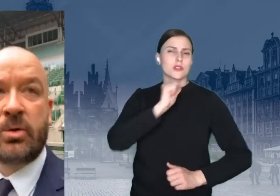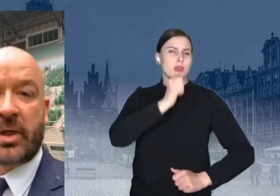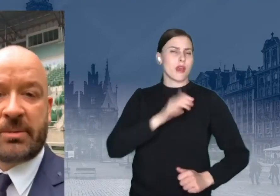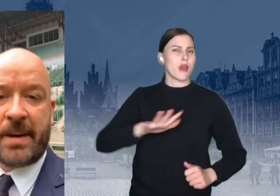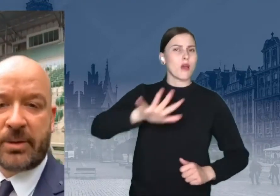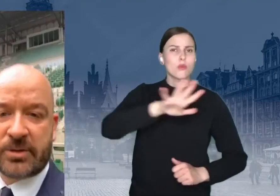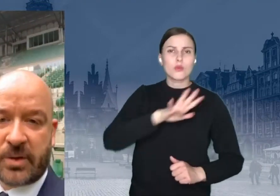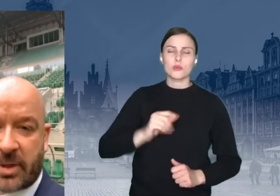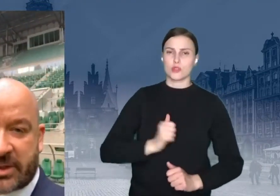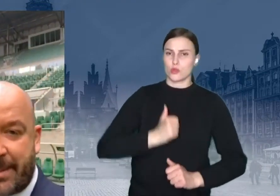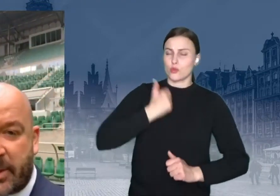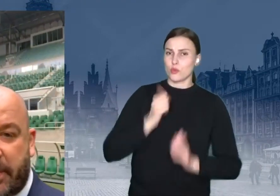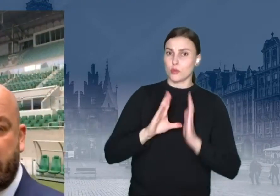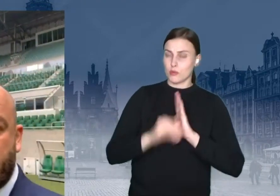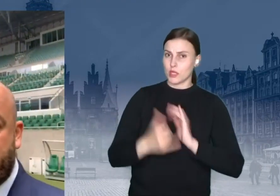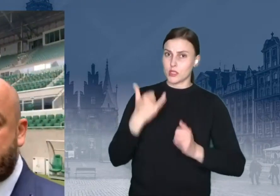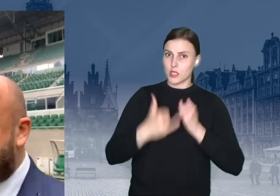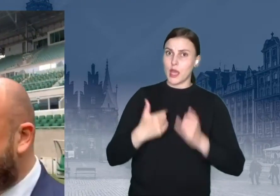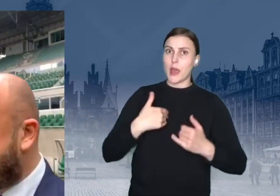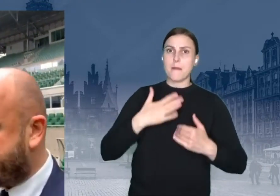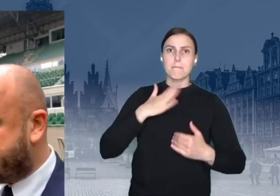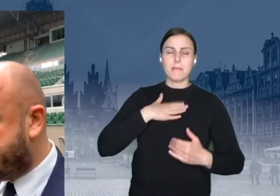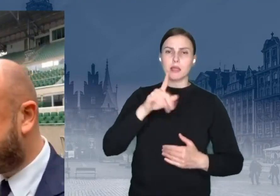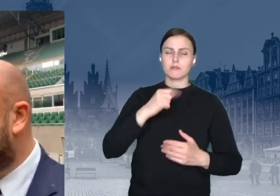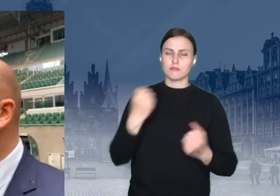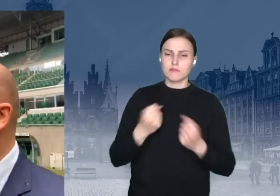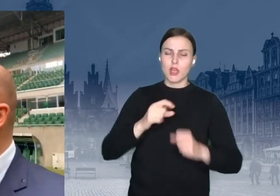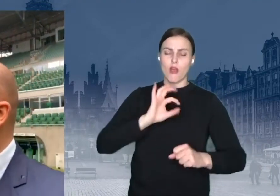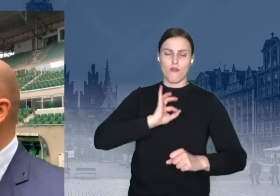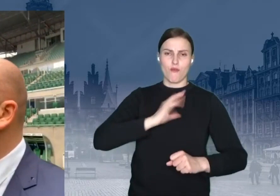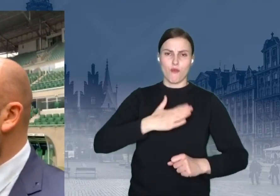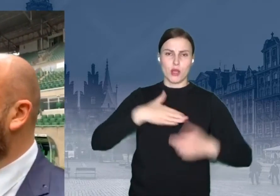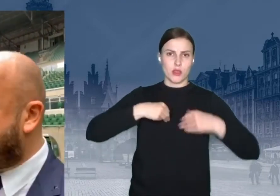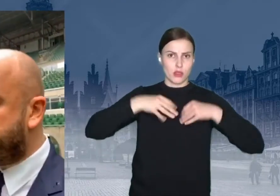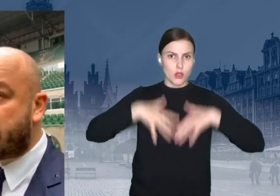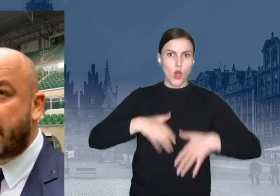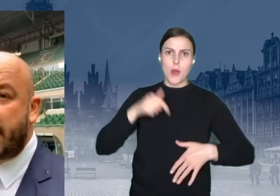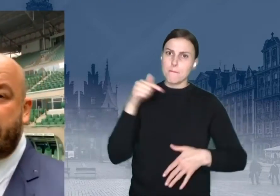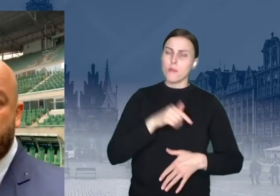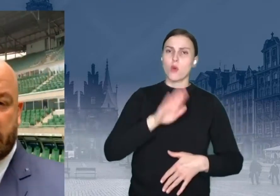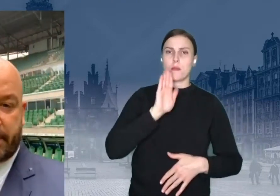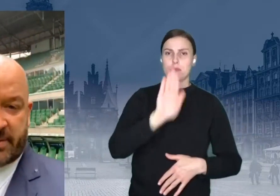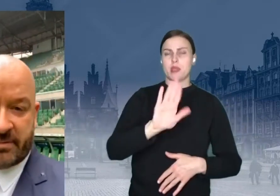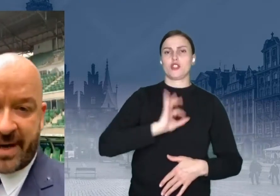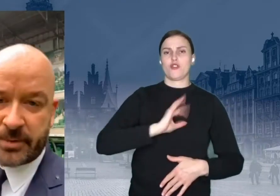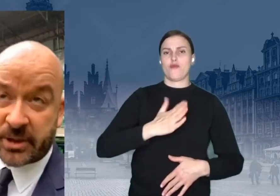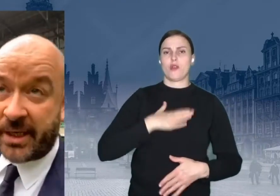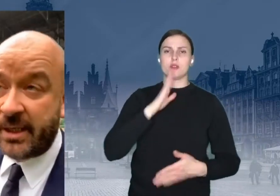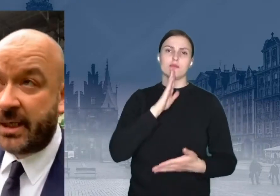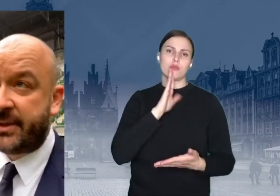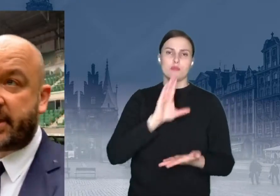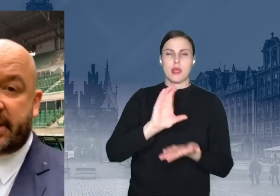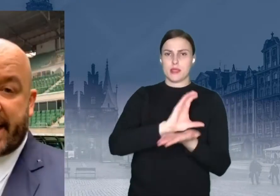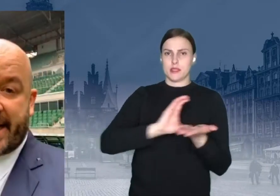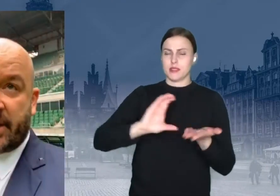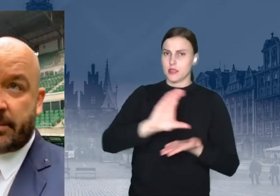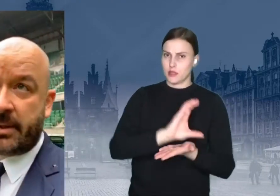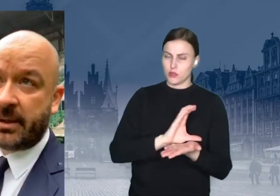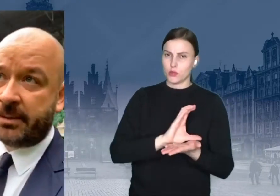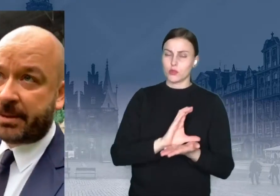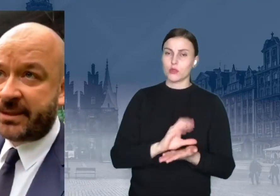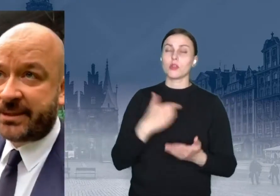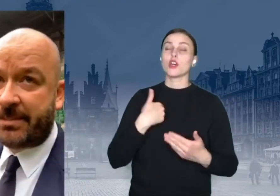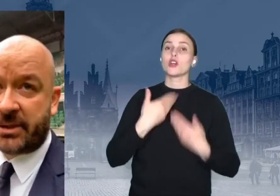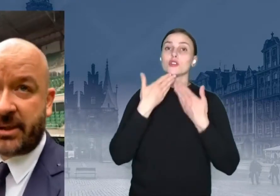miasto, które dba o swoją tożsamość, powinno właśnie taki obiekt mieć. I moi drodzy, powiem Wam, że dzięki